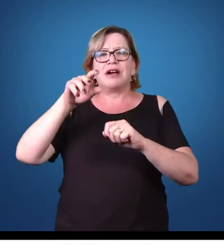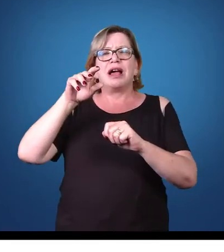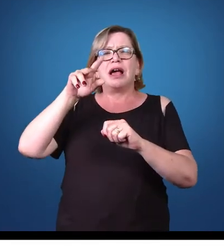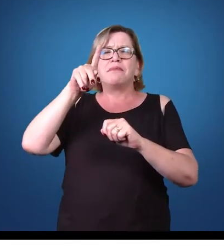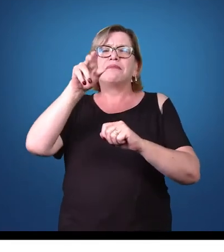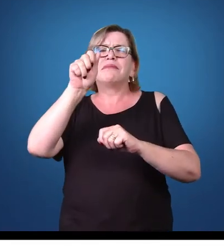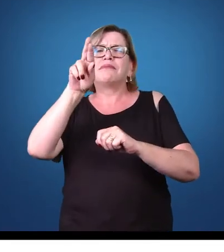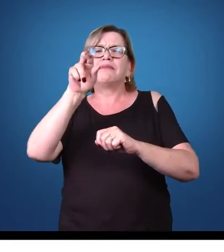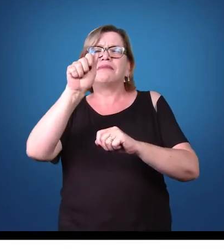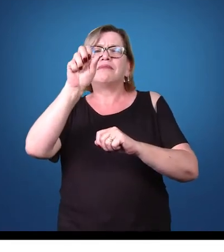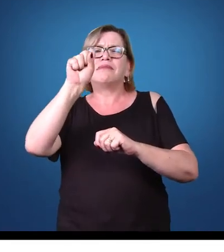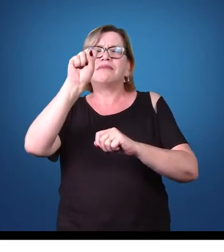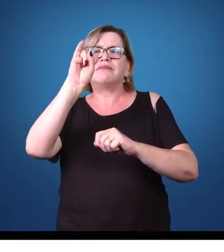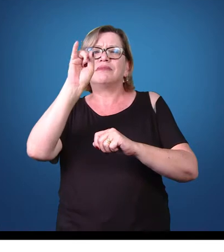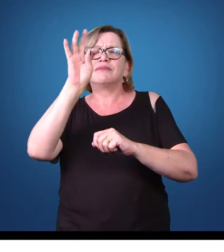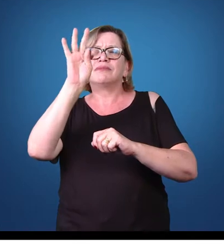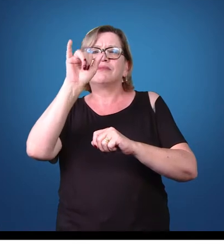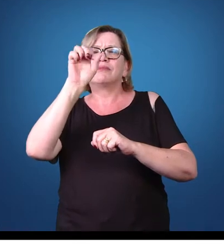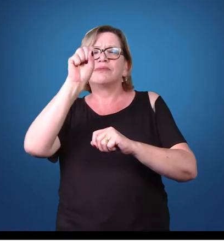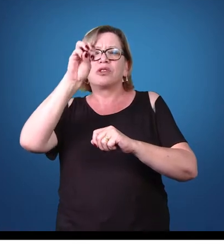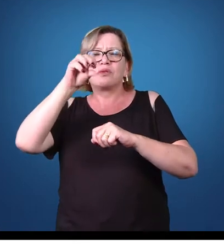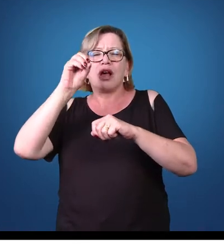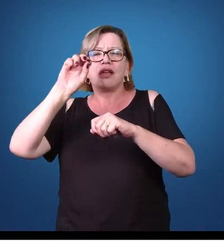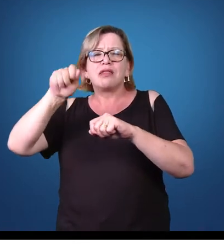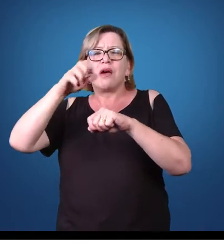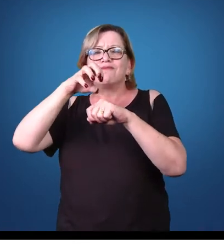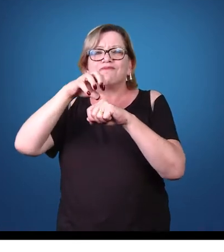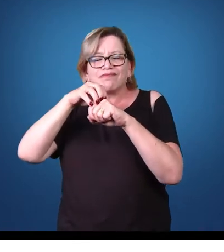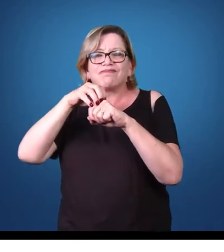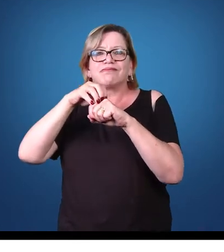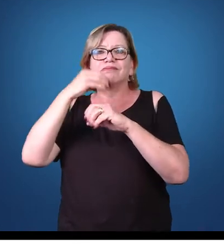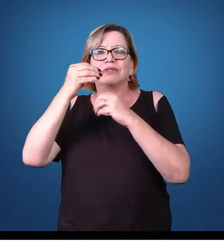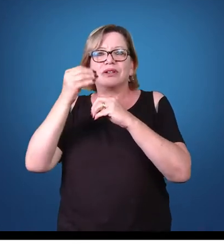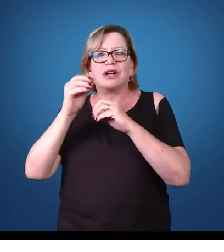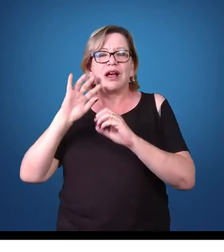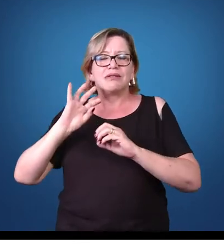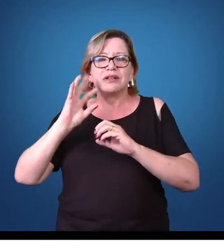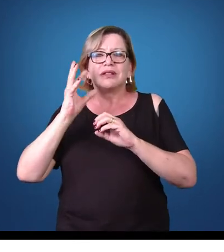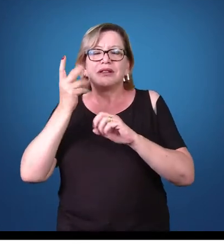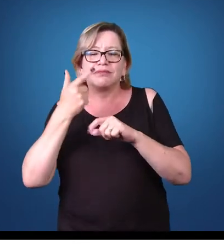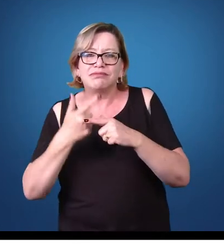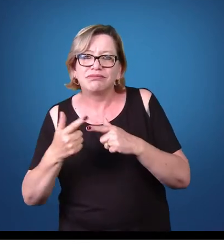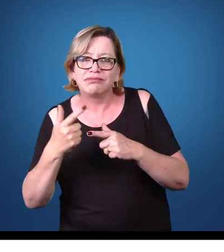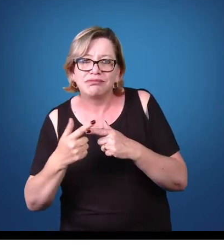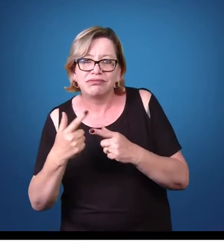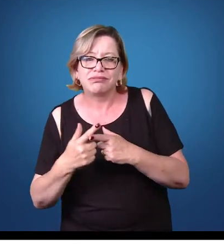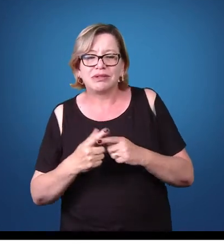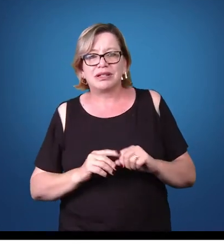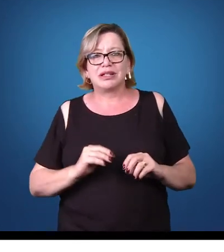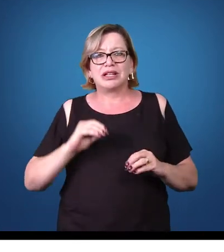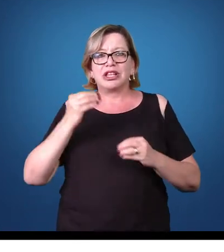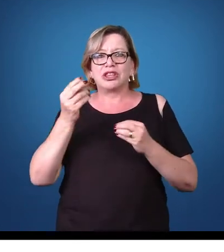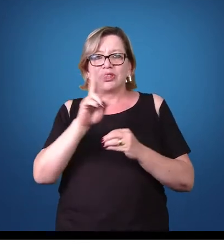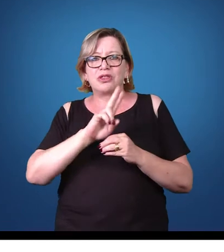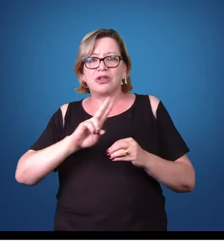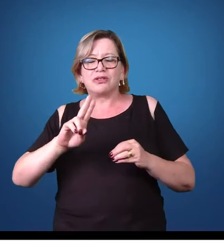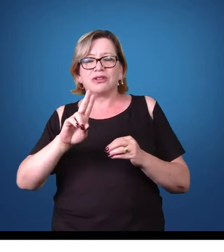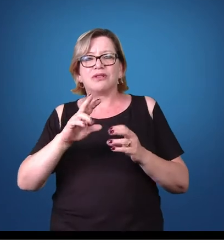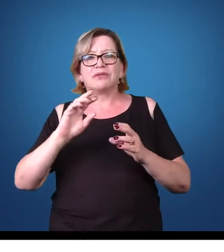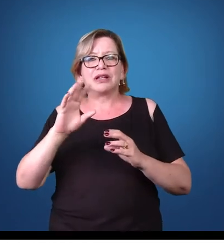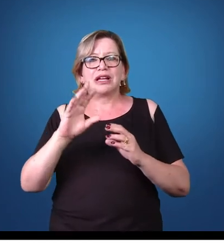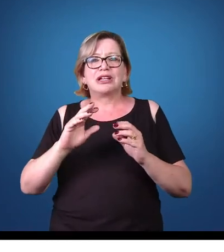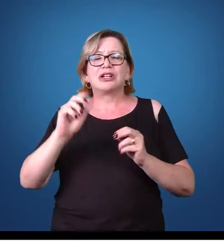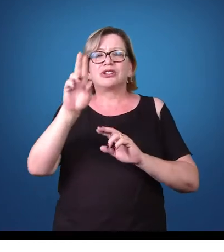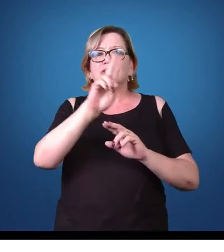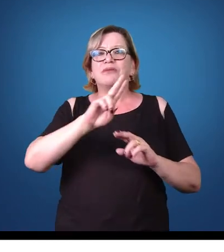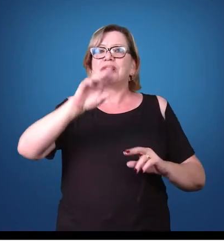organismo que está causando uma determinada injúria a um hospedeiro. Nós denominamos de agente